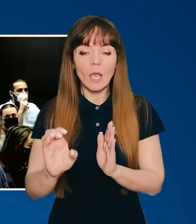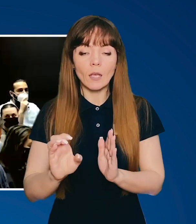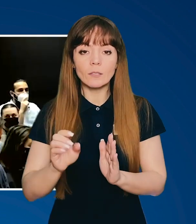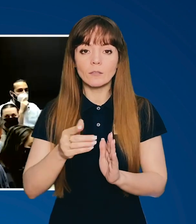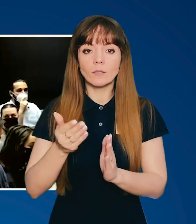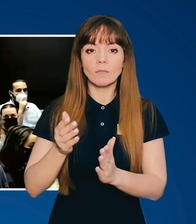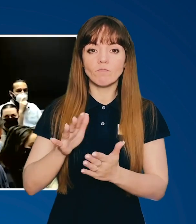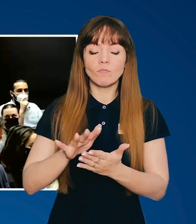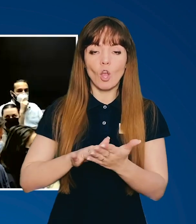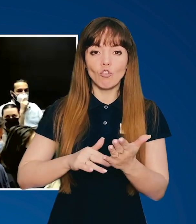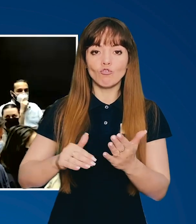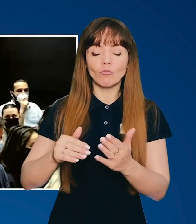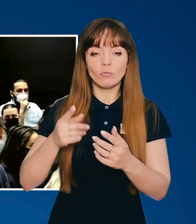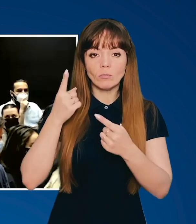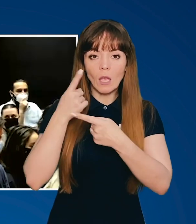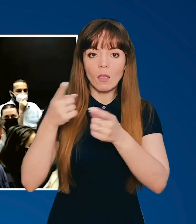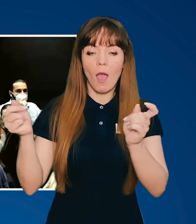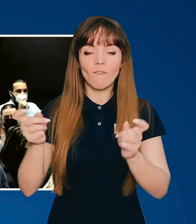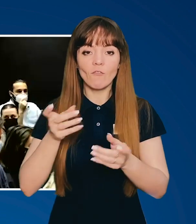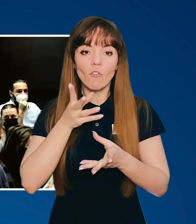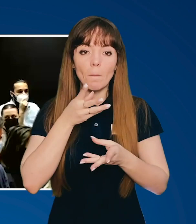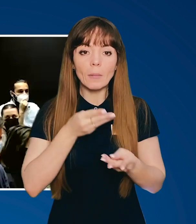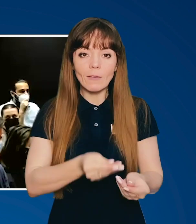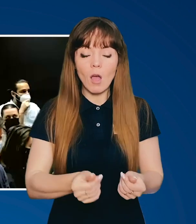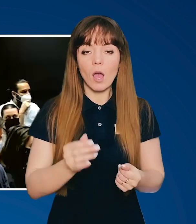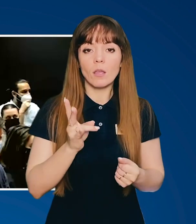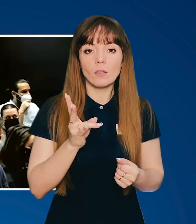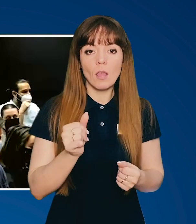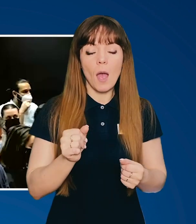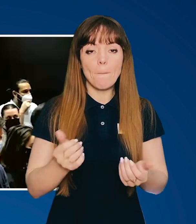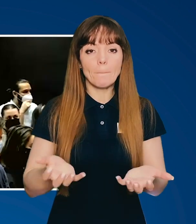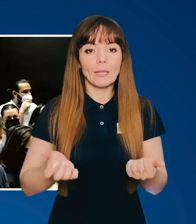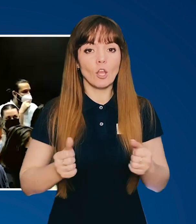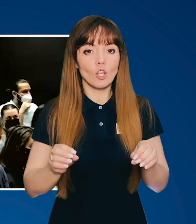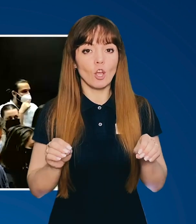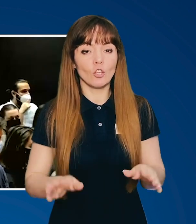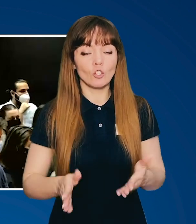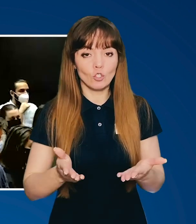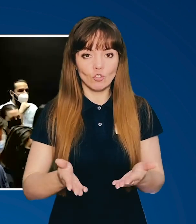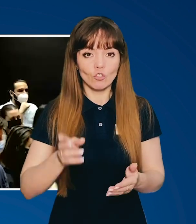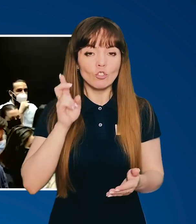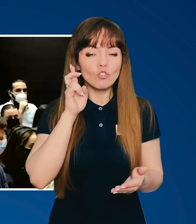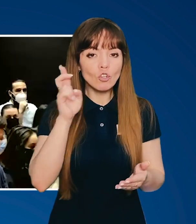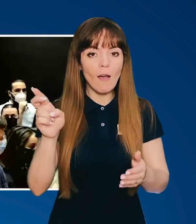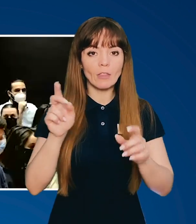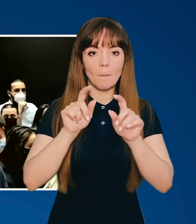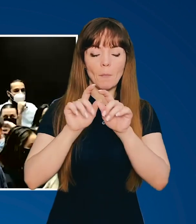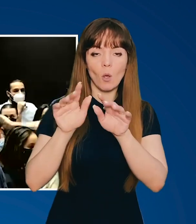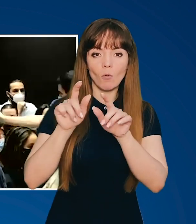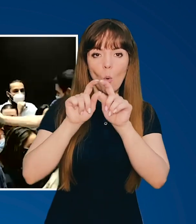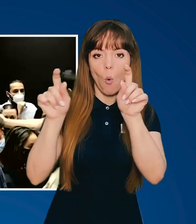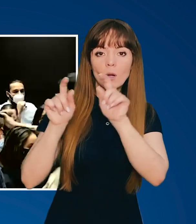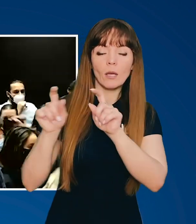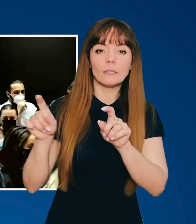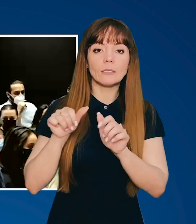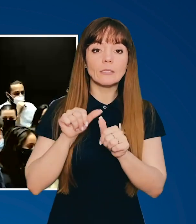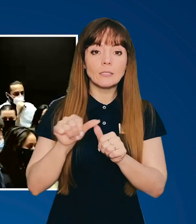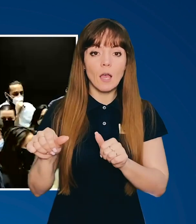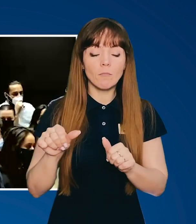подача заяви впливає на прийняття рішень державними органами саме в тому,